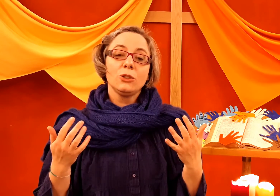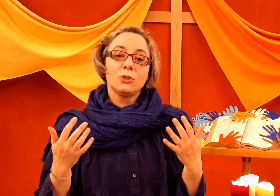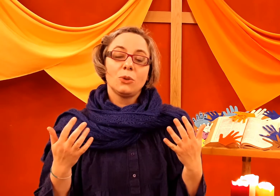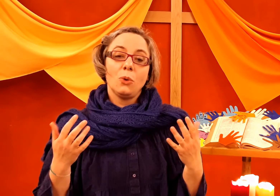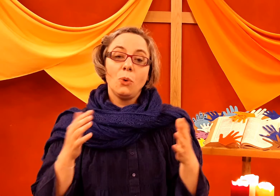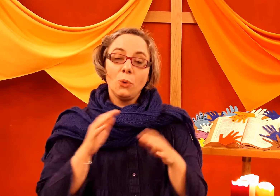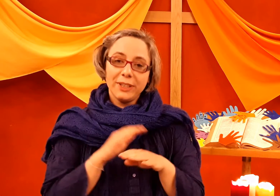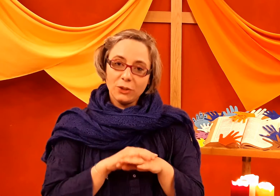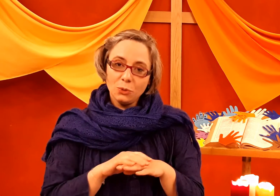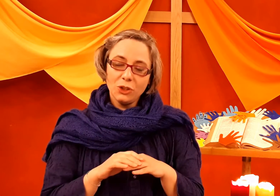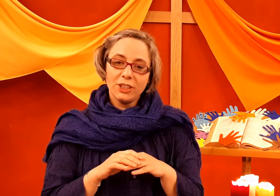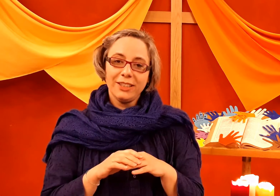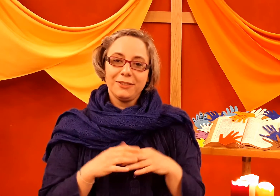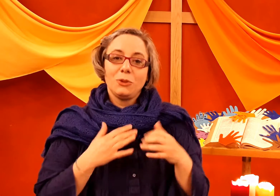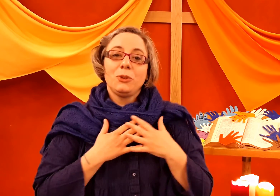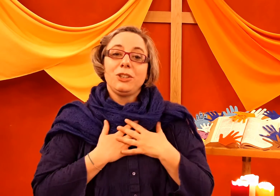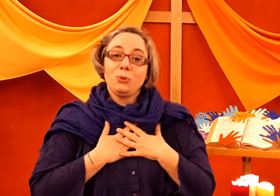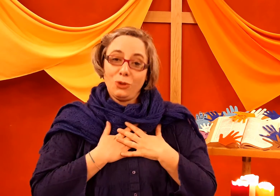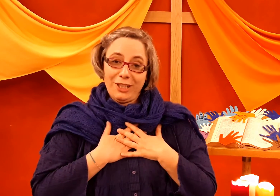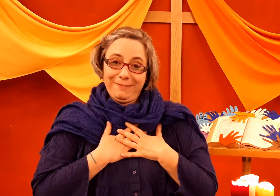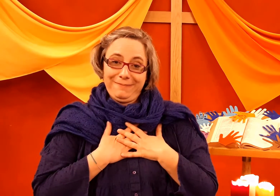Quand on est touché, on est touché.